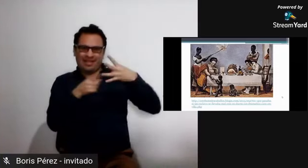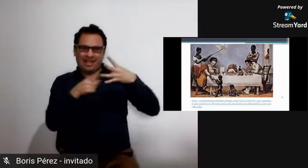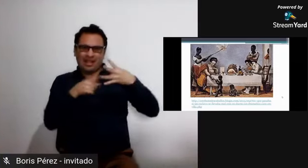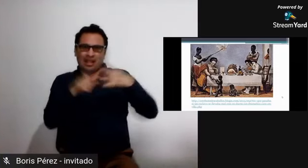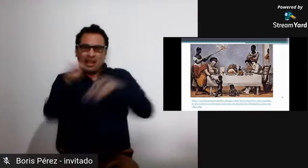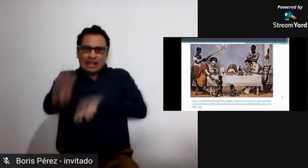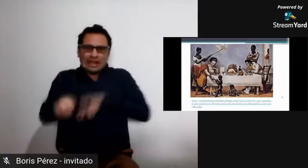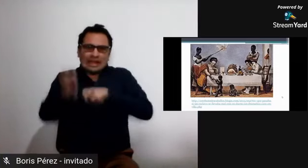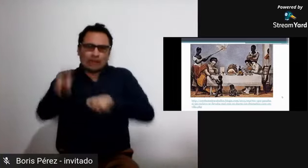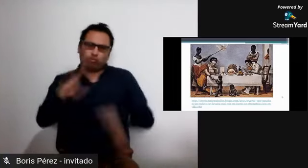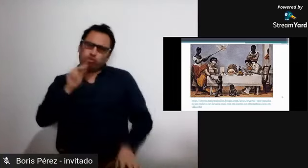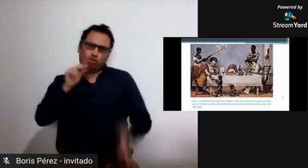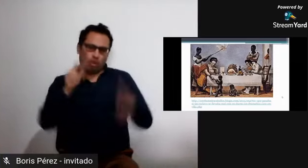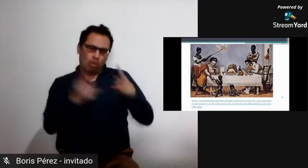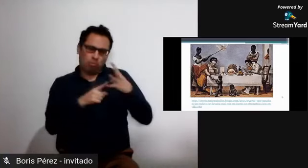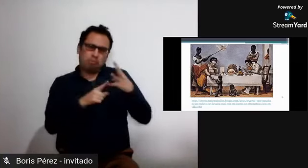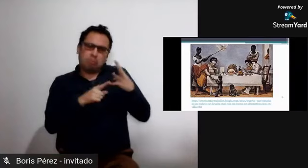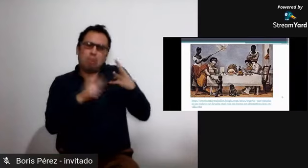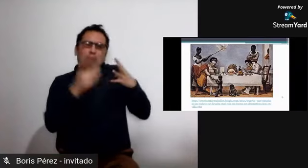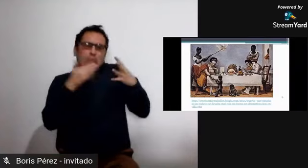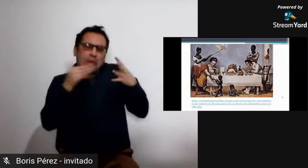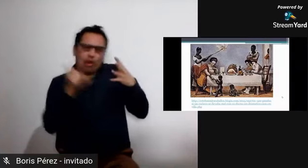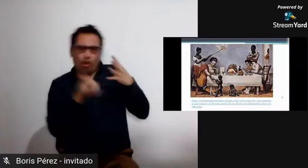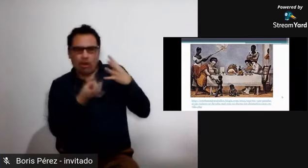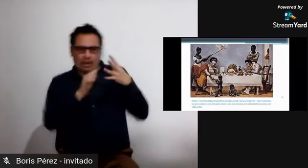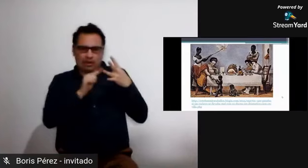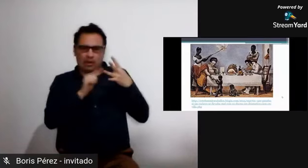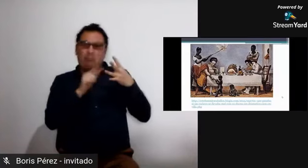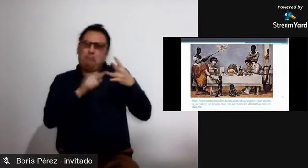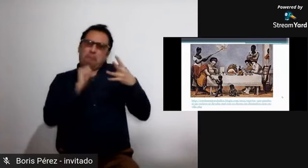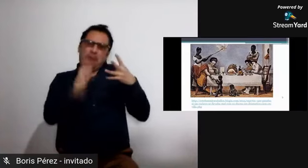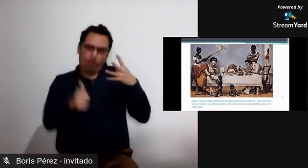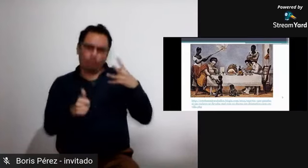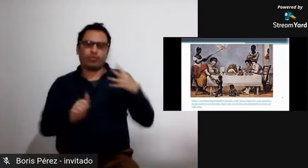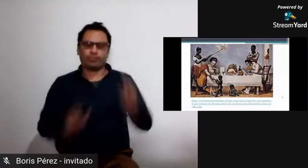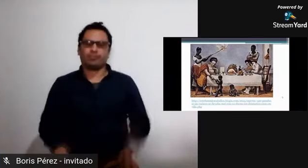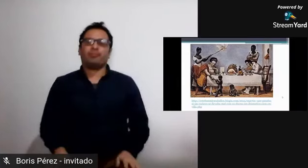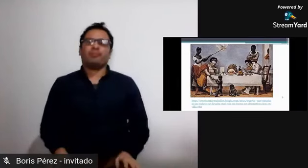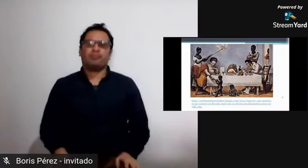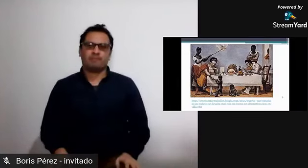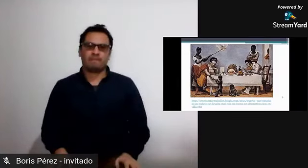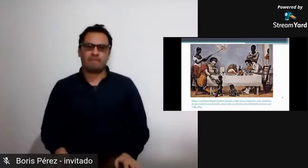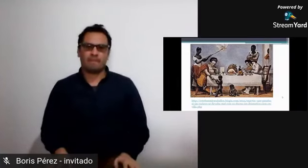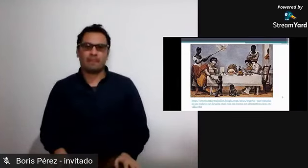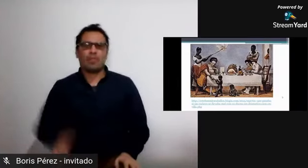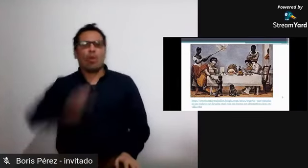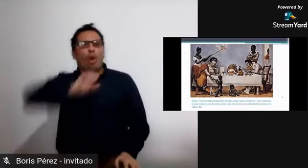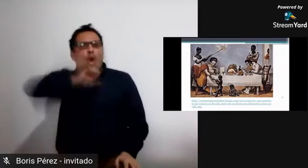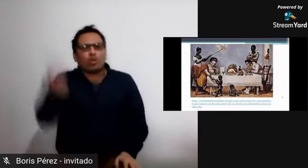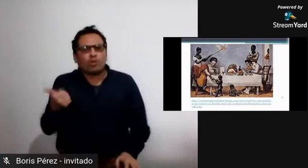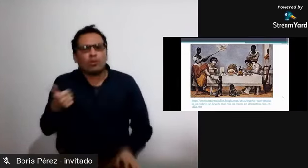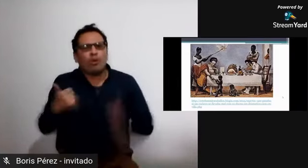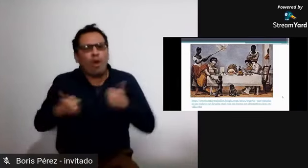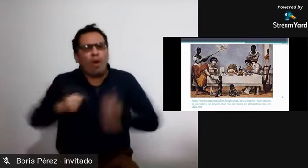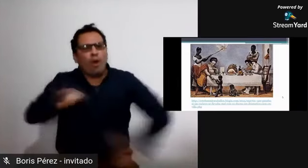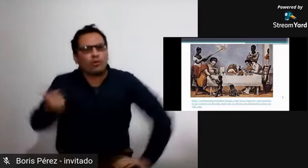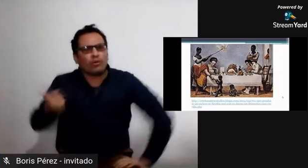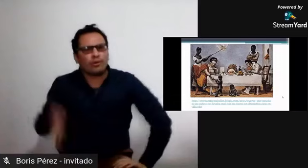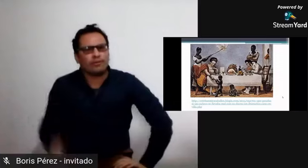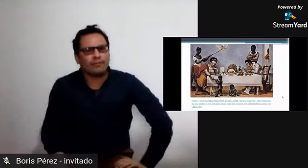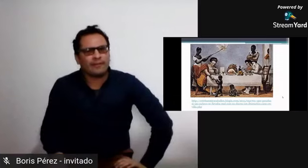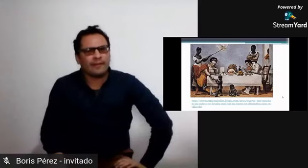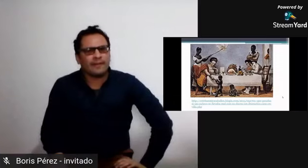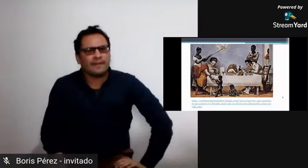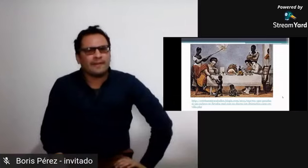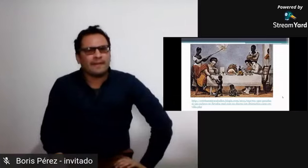bien seguían siendo esclavos no eran esclavos que trabajaban la tierra sino que eran esclavos que vivían en